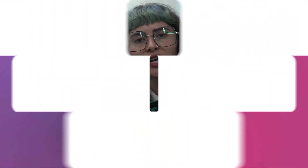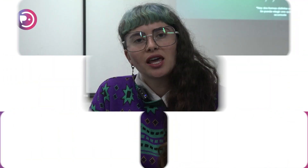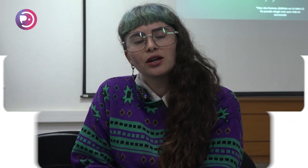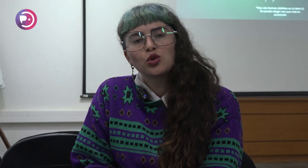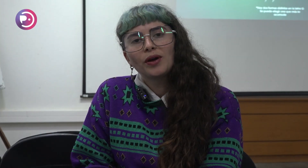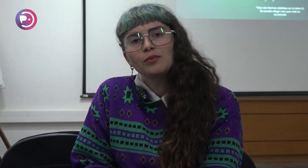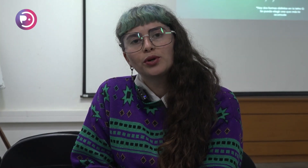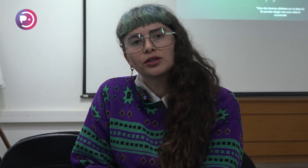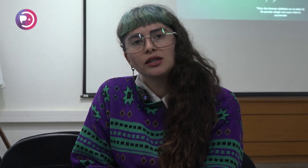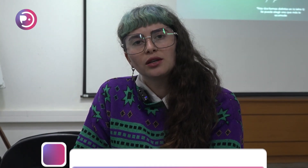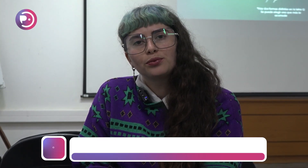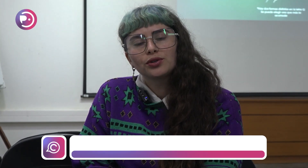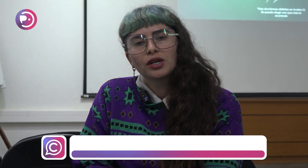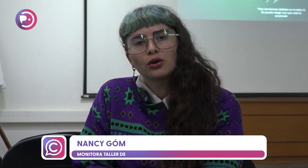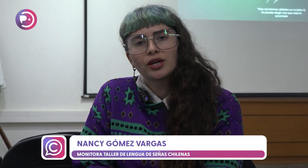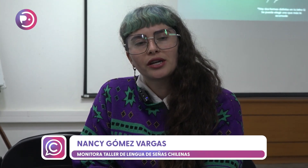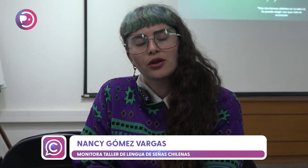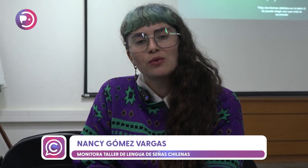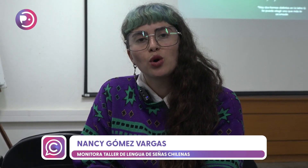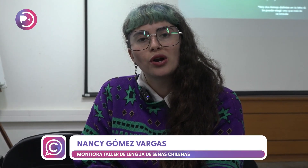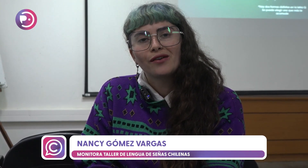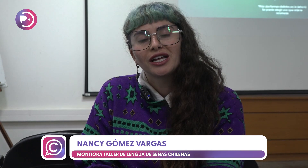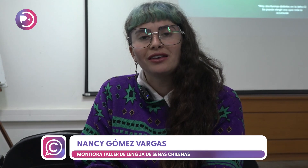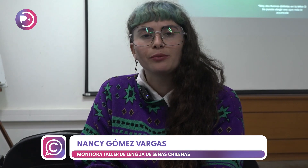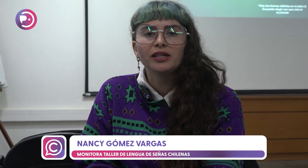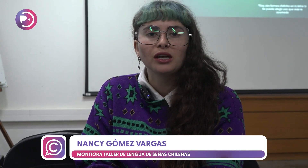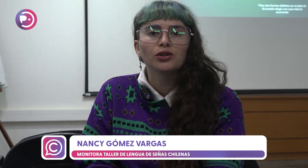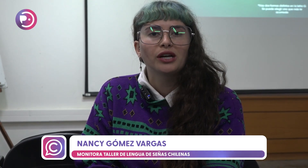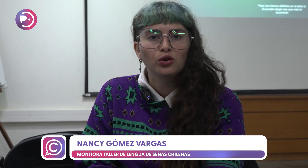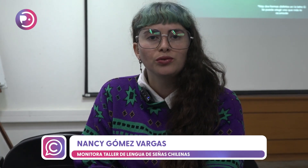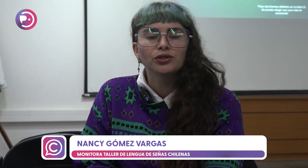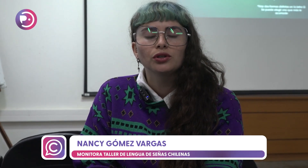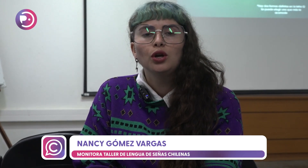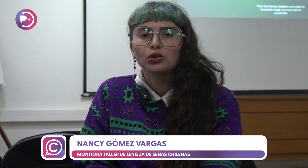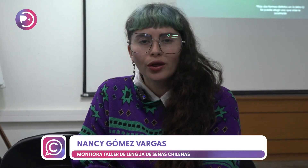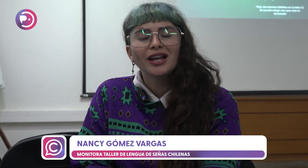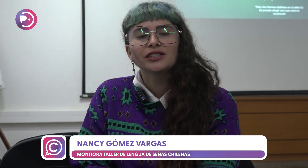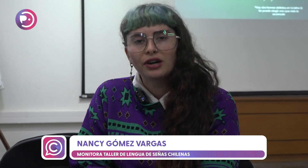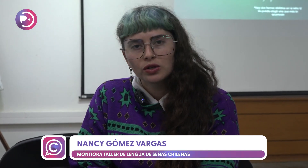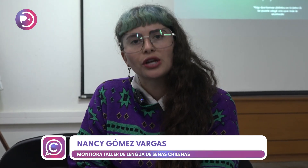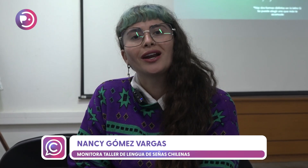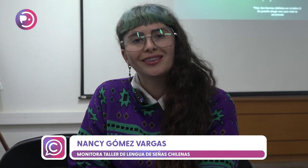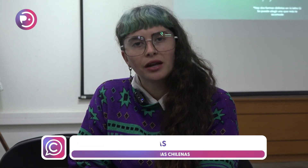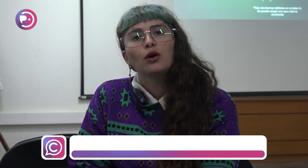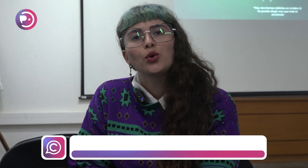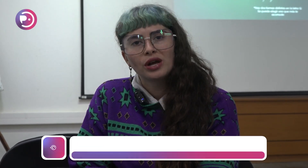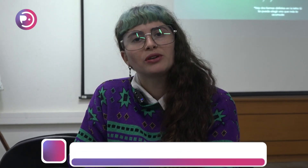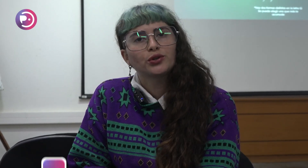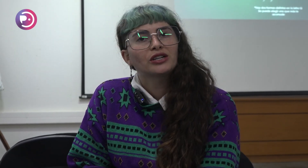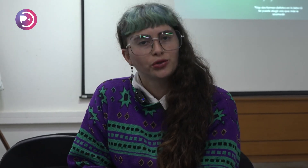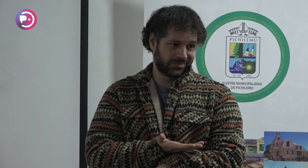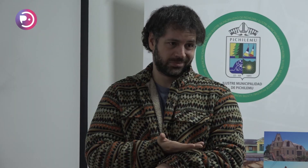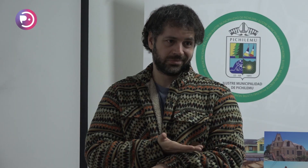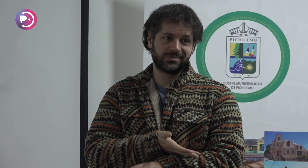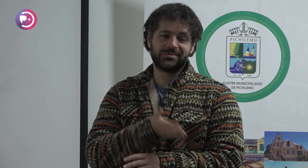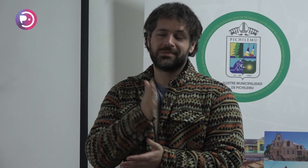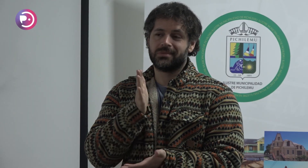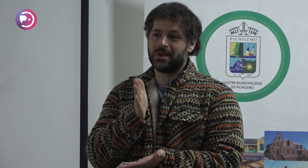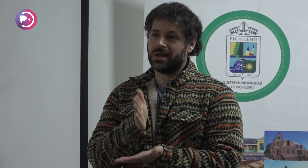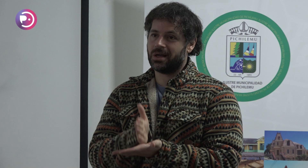taller es súper importante porque lo desarrollamos colaborativamente y los alumnos todas las evaluaciones las tienen con una persona sorda. Yo